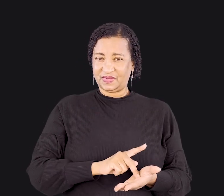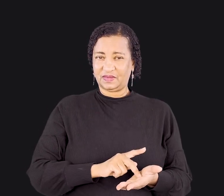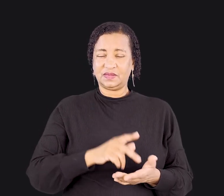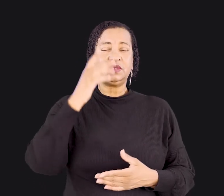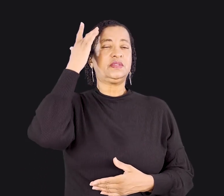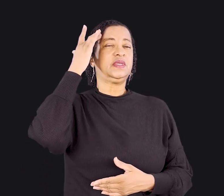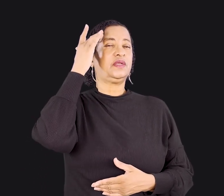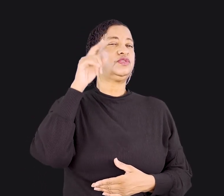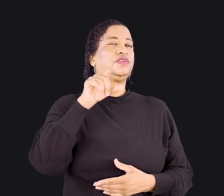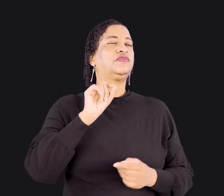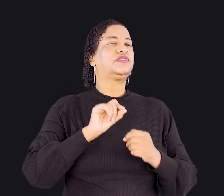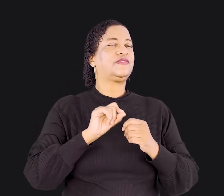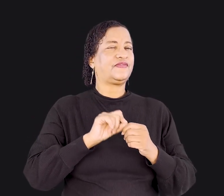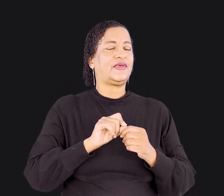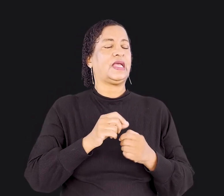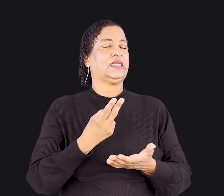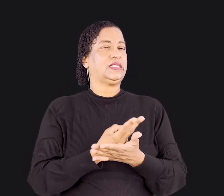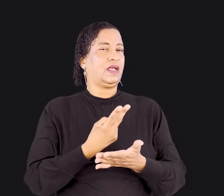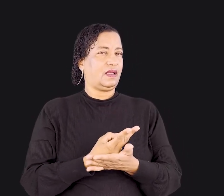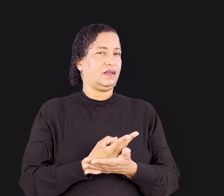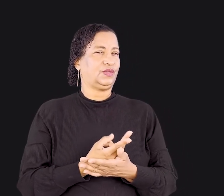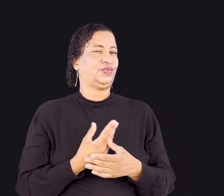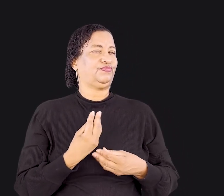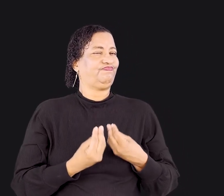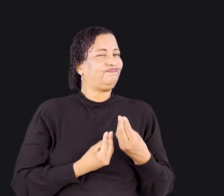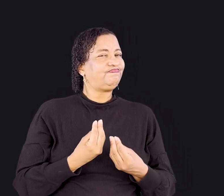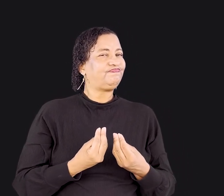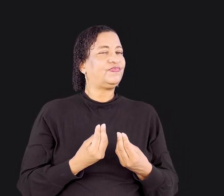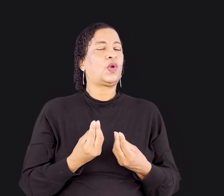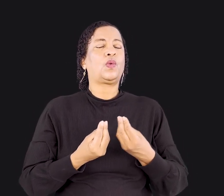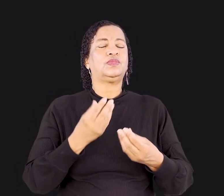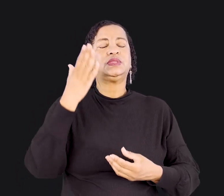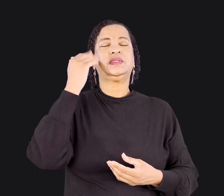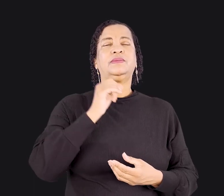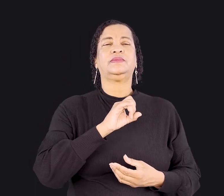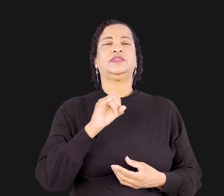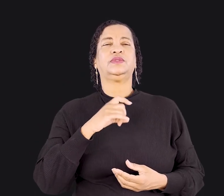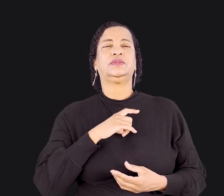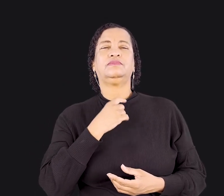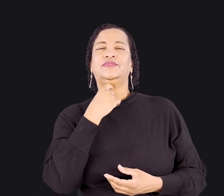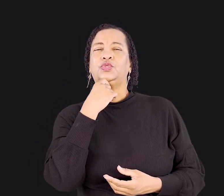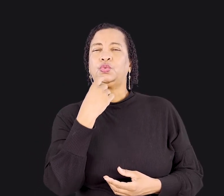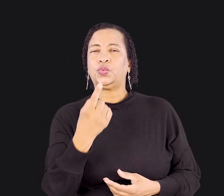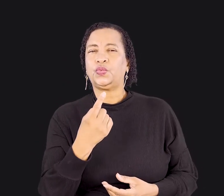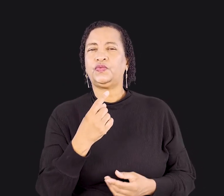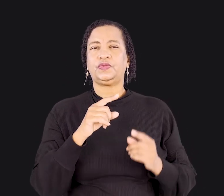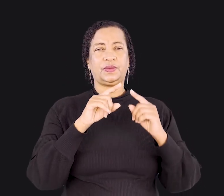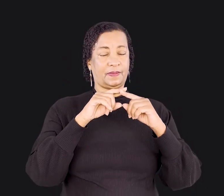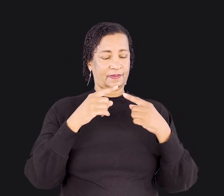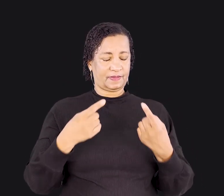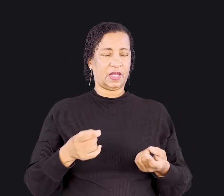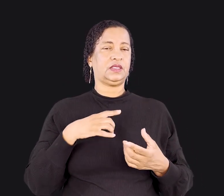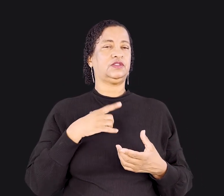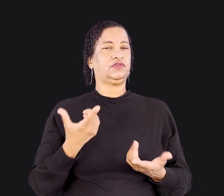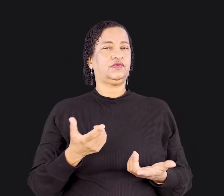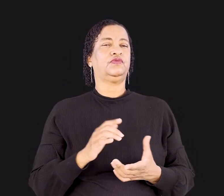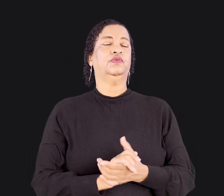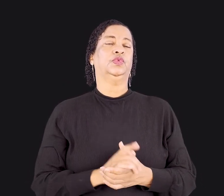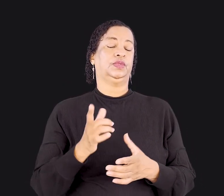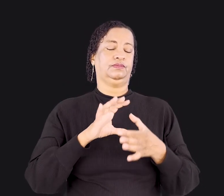que o que você está fazendo é errado. Paulo sabia que isso daria margem a dúvidas, mas foi o campeão da liberdade espiritual.